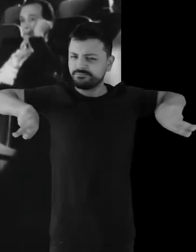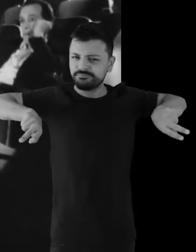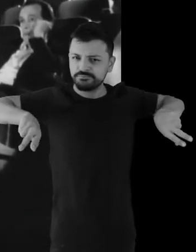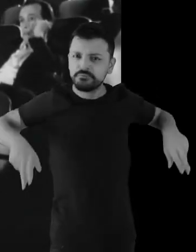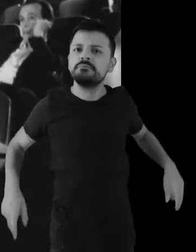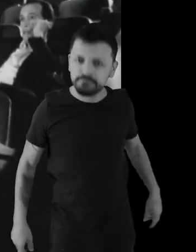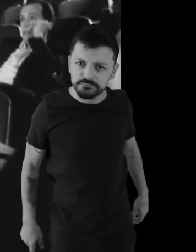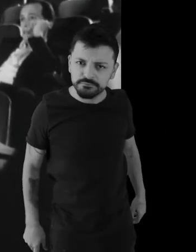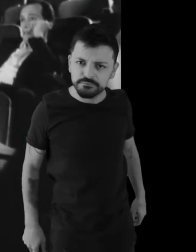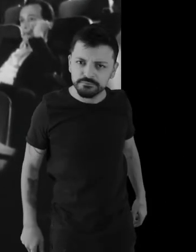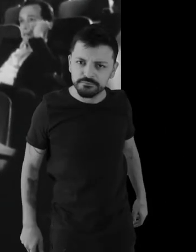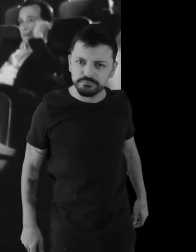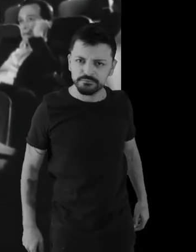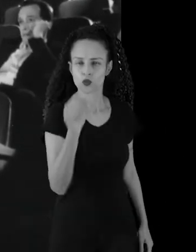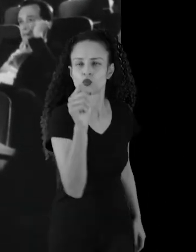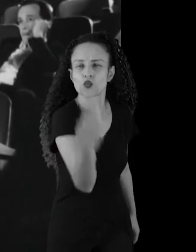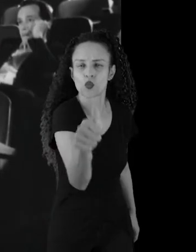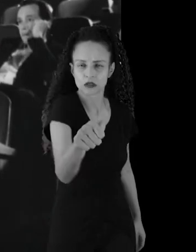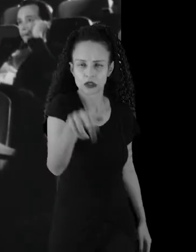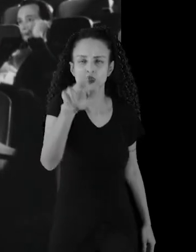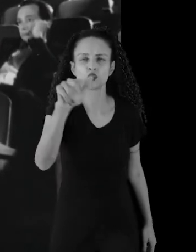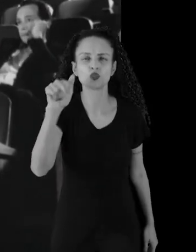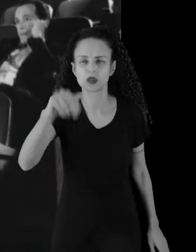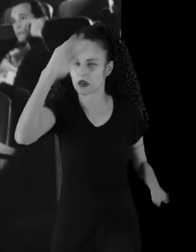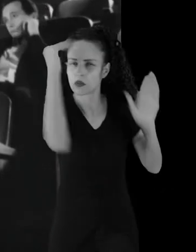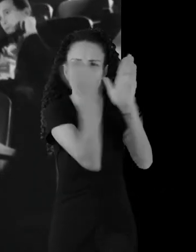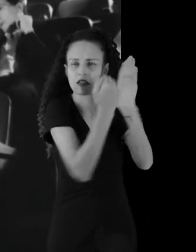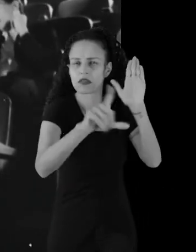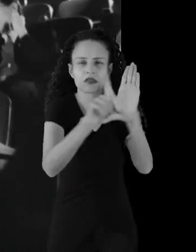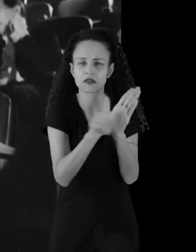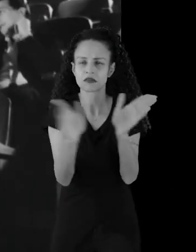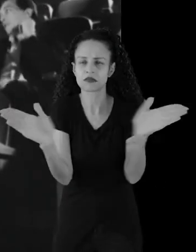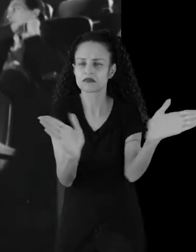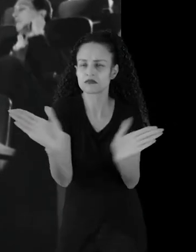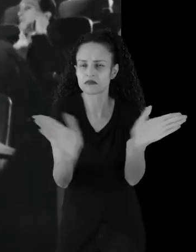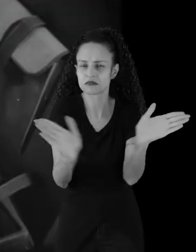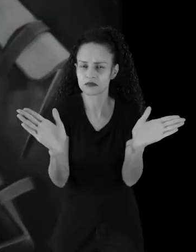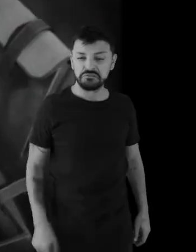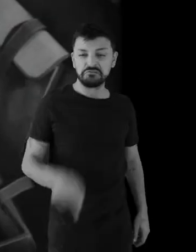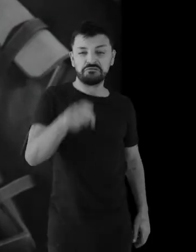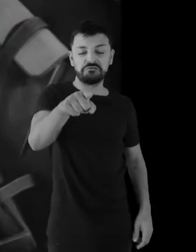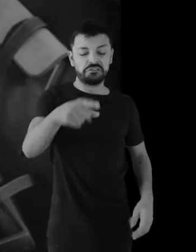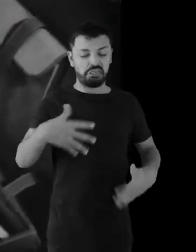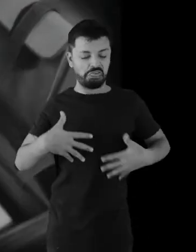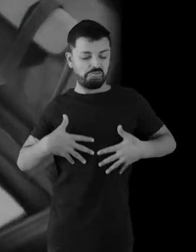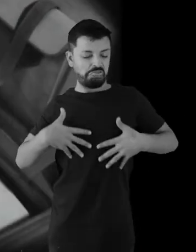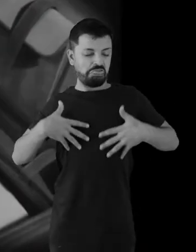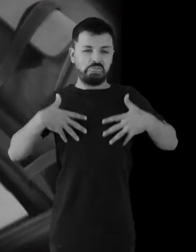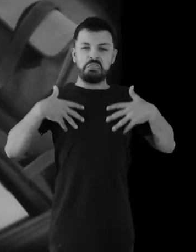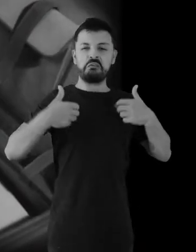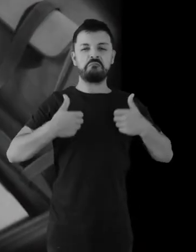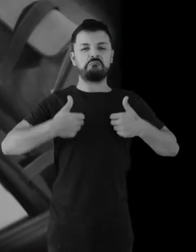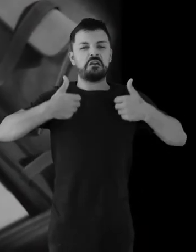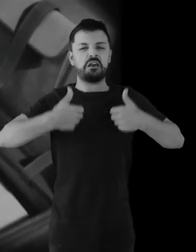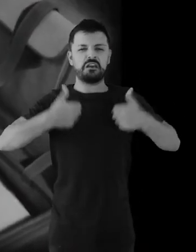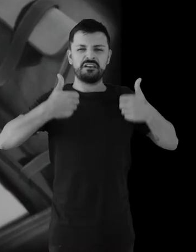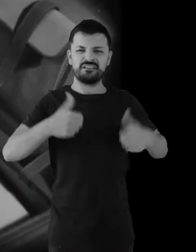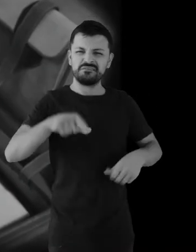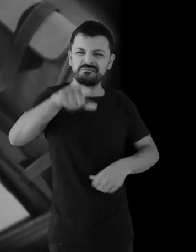Informações acessibilidade sensorial. Quase nunca cumpre as leis sobre acessibilidade. Embora se ache muito bacana, a